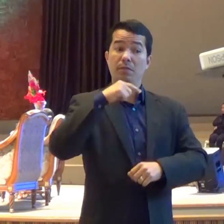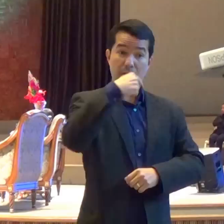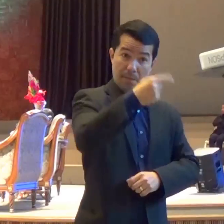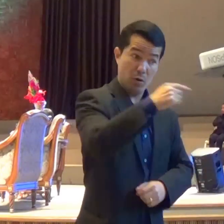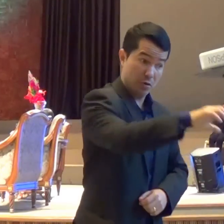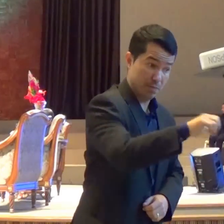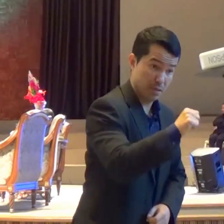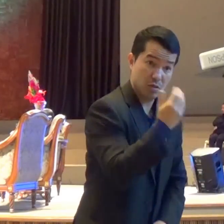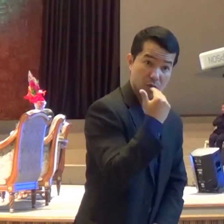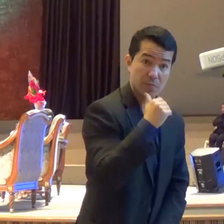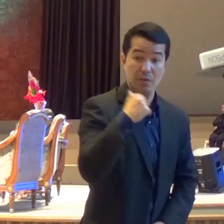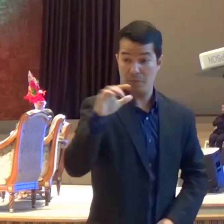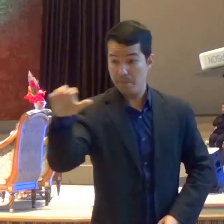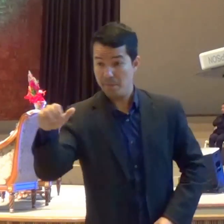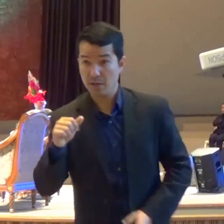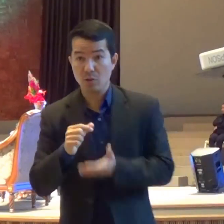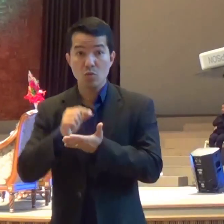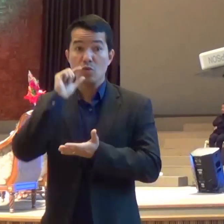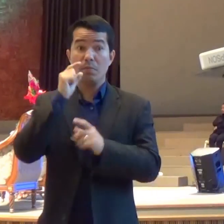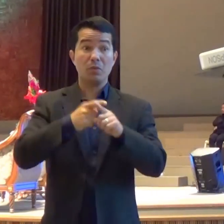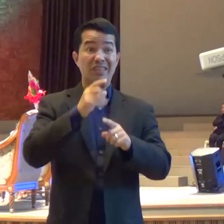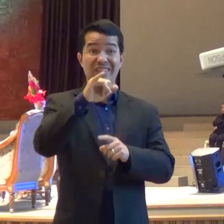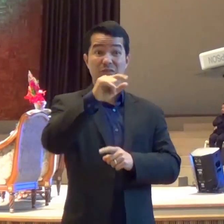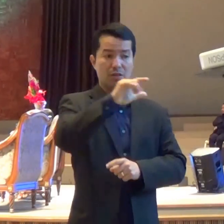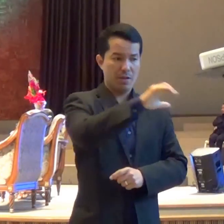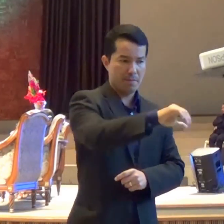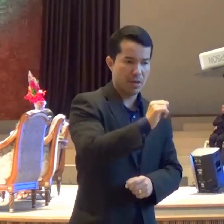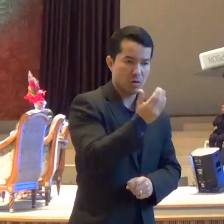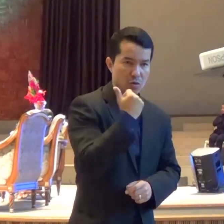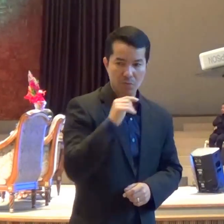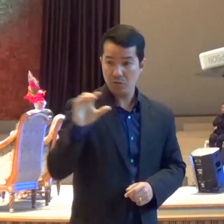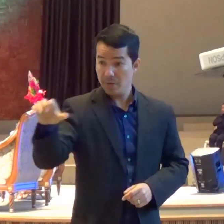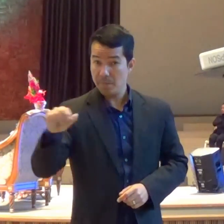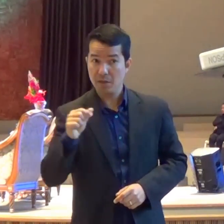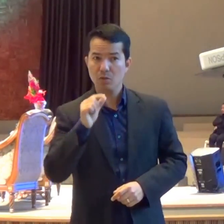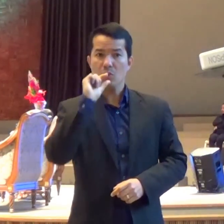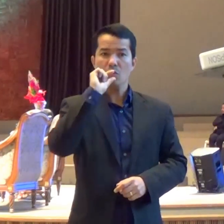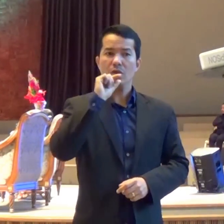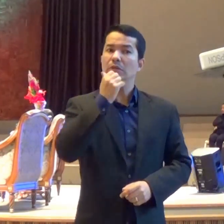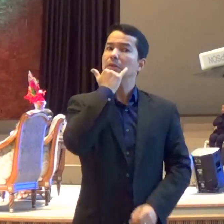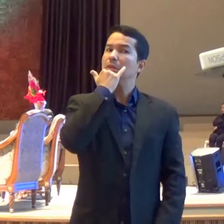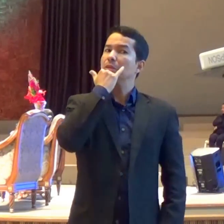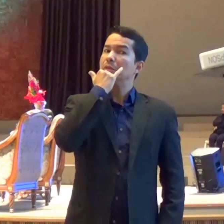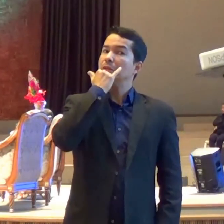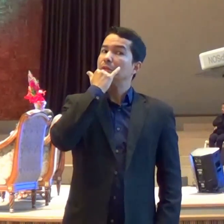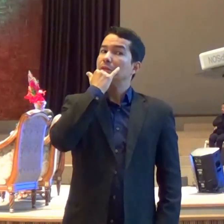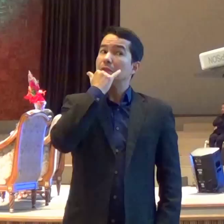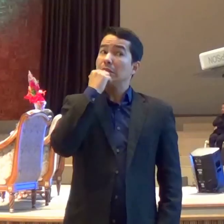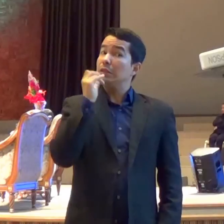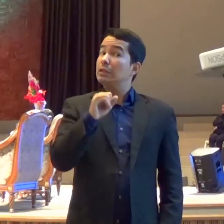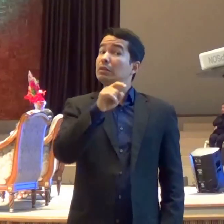Porque quem Come e bebe Come e bebe Para sua própria Condenação Se não